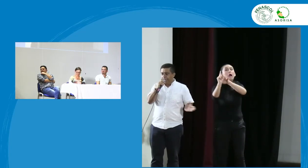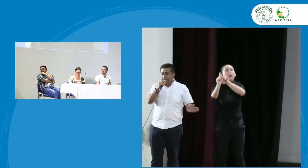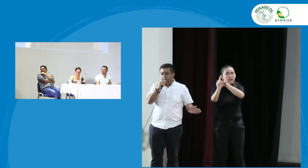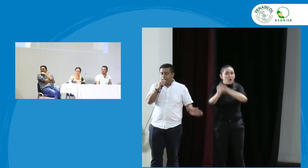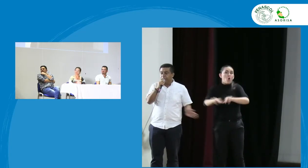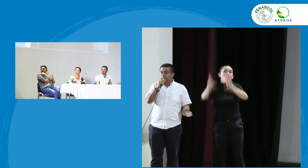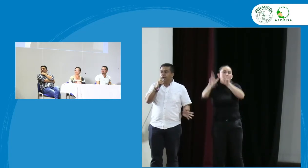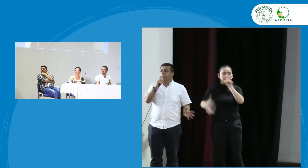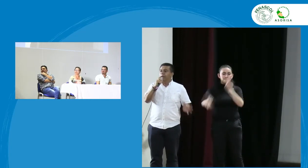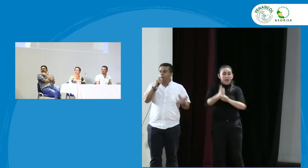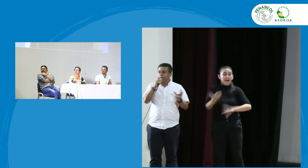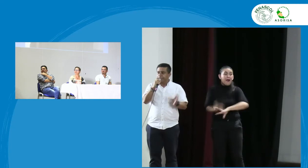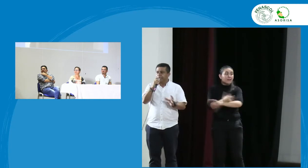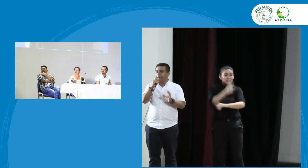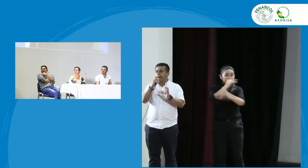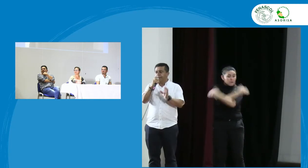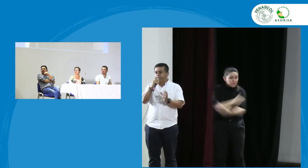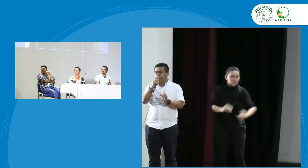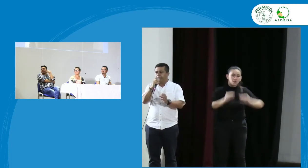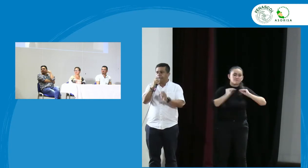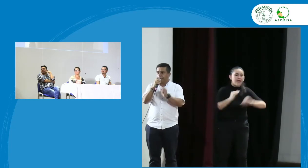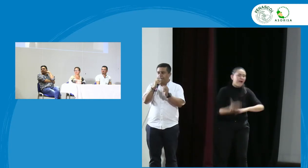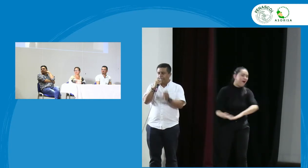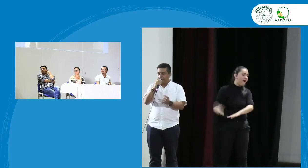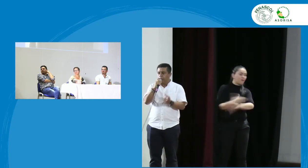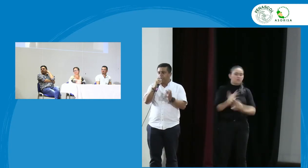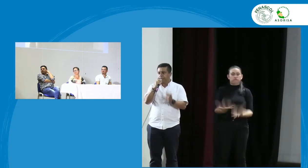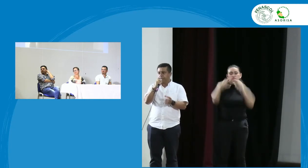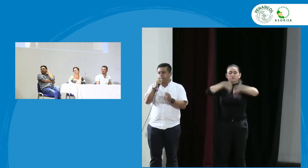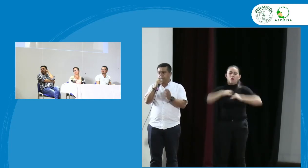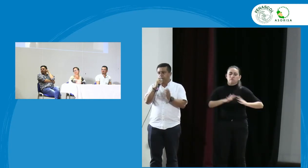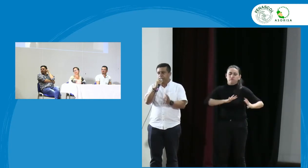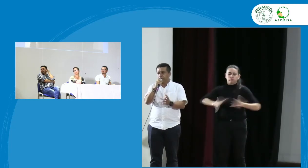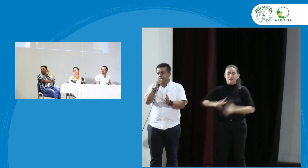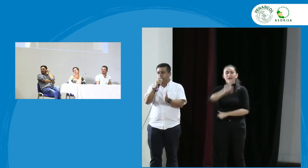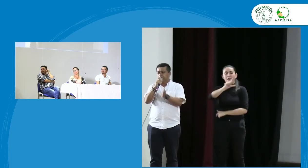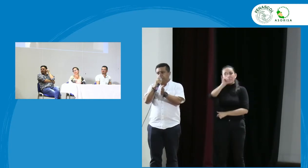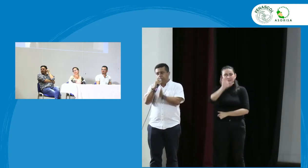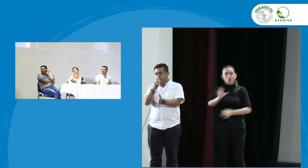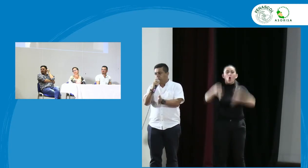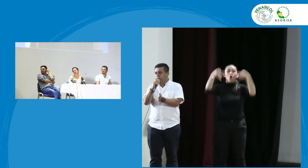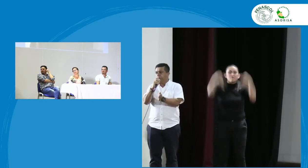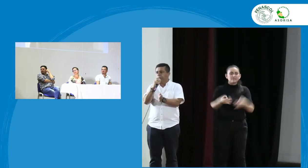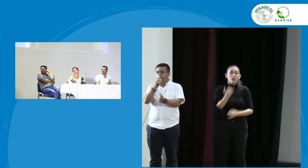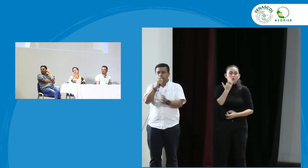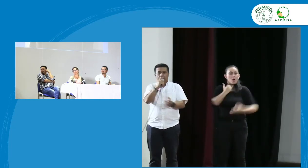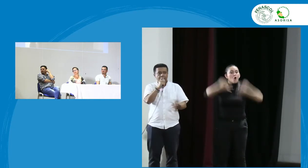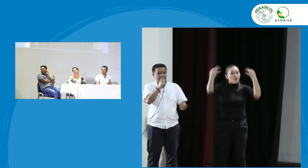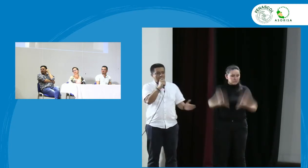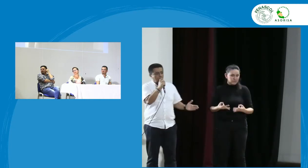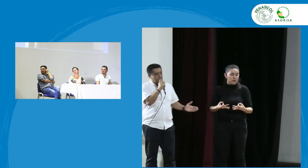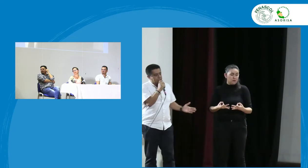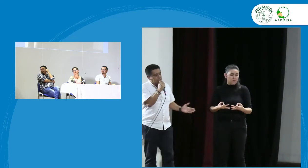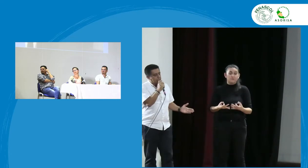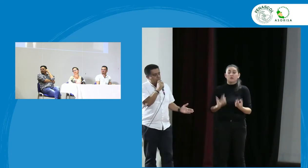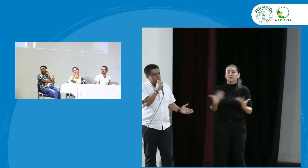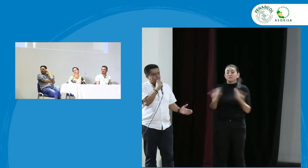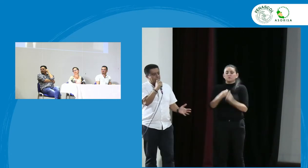la infancia comenzar a manejar la lengua de señas oficiales y si nosotros vemos la universidad del Cauca tiene